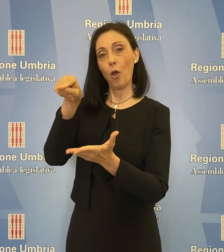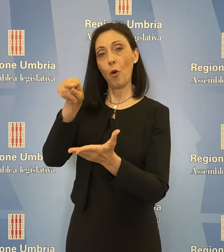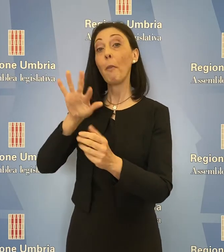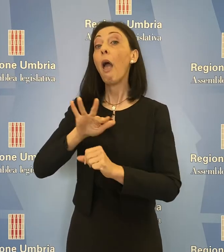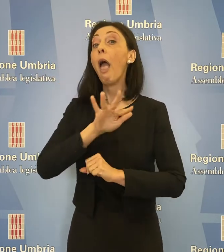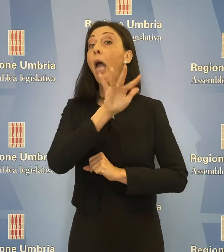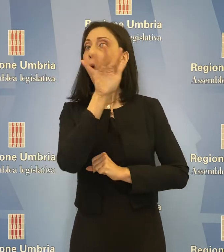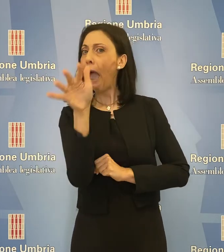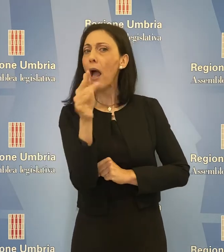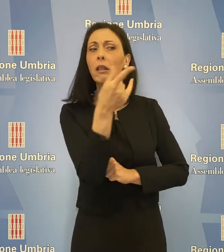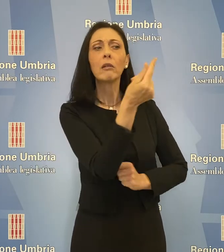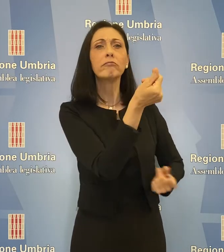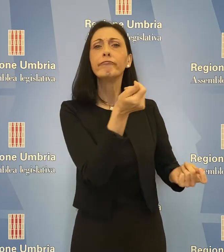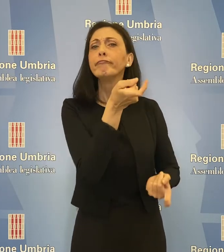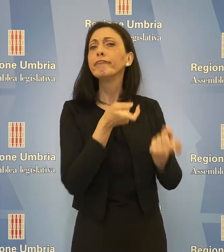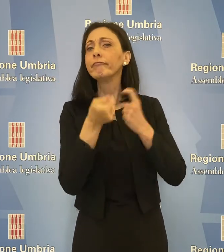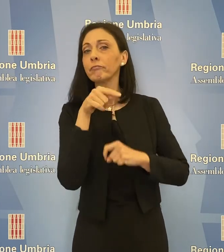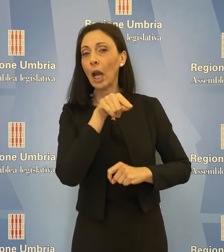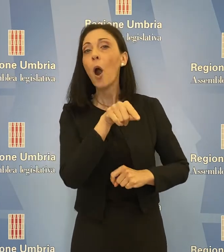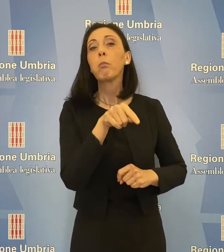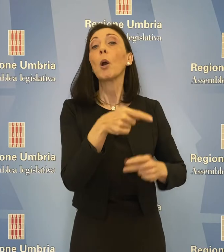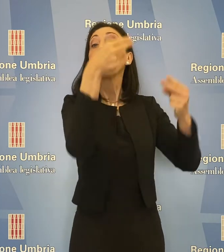risorse disponibili dal bilancio regionale.